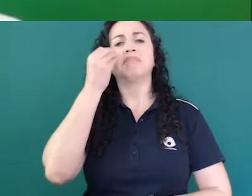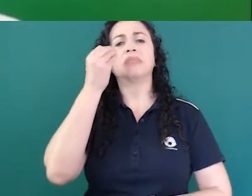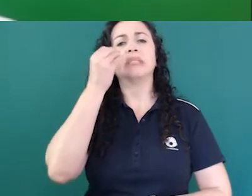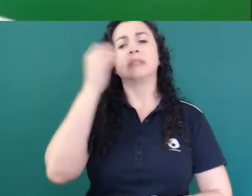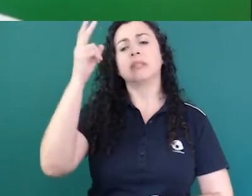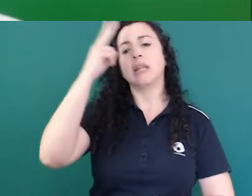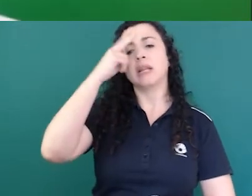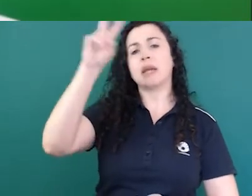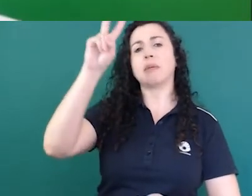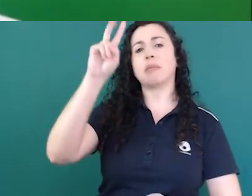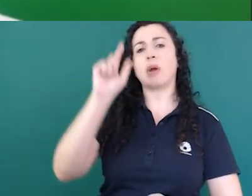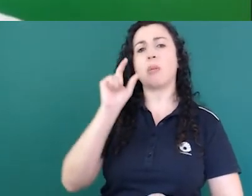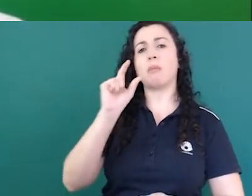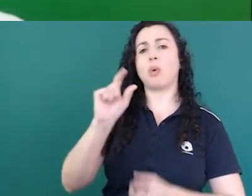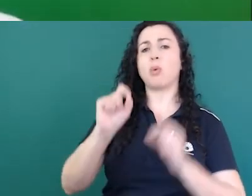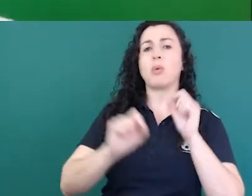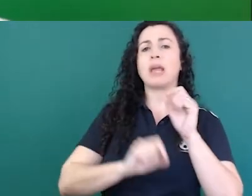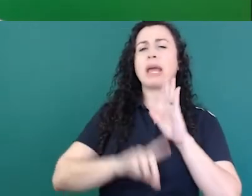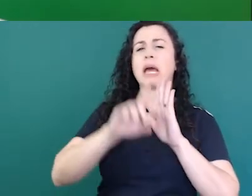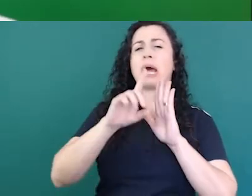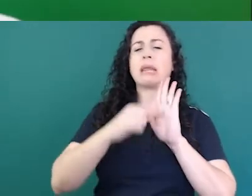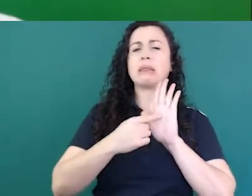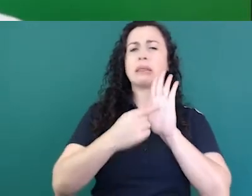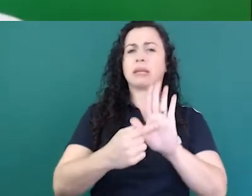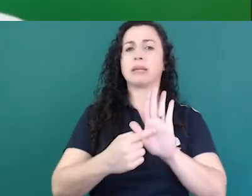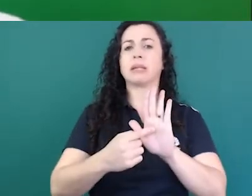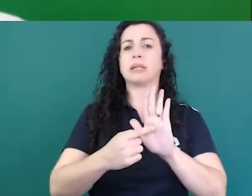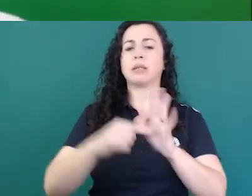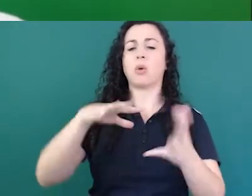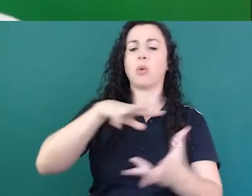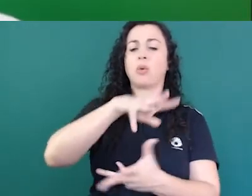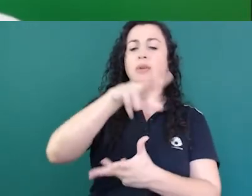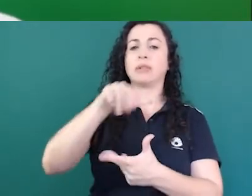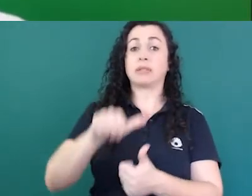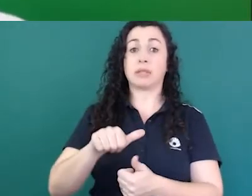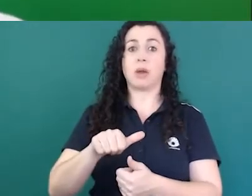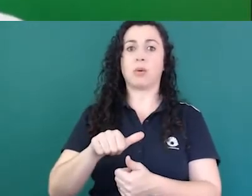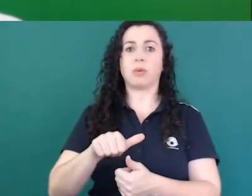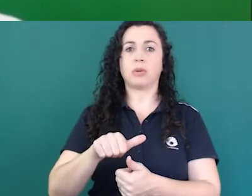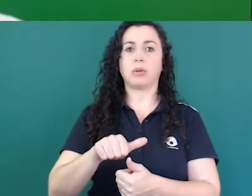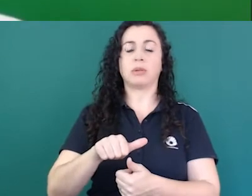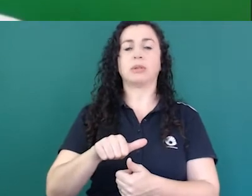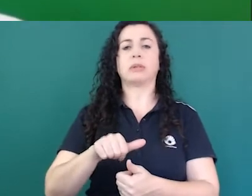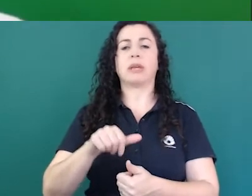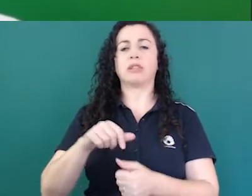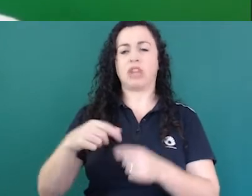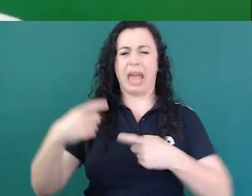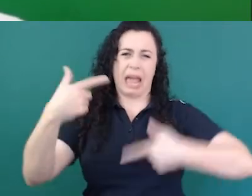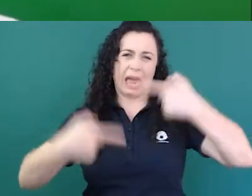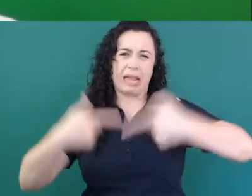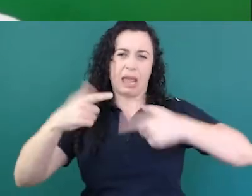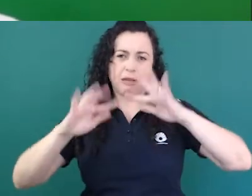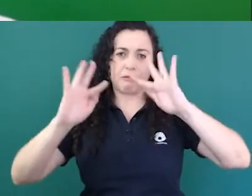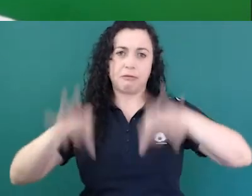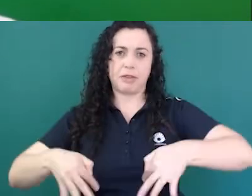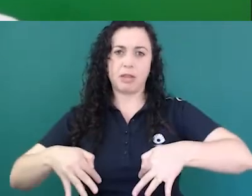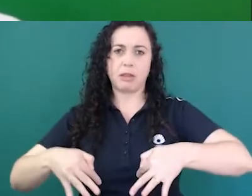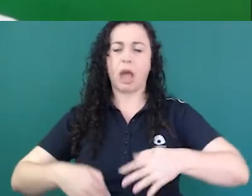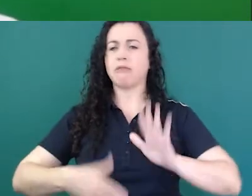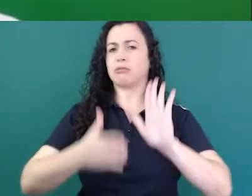48 pós-guerra havia várias preocupações que eu acho que são pertinentes e destacam algumas que eu acho que